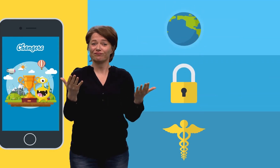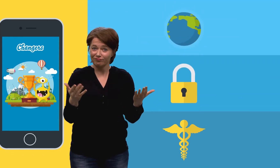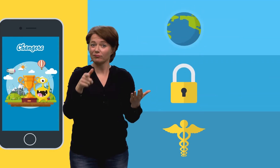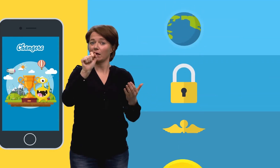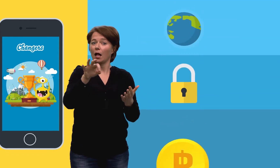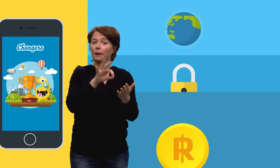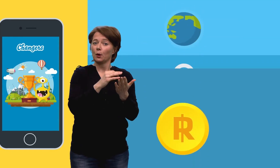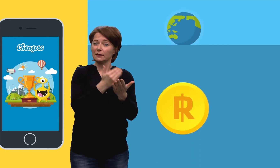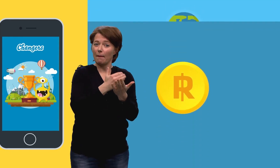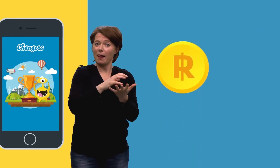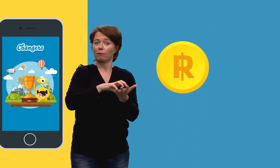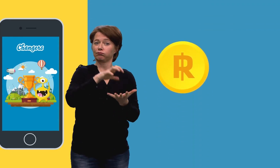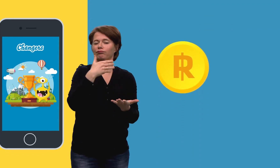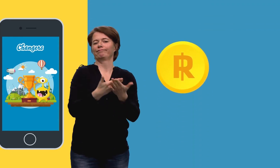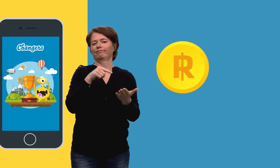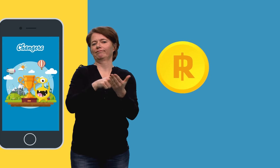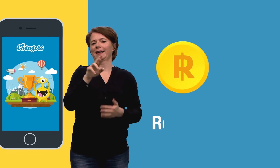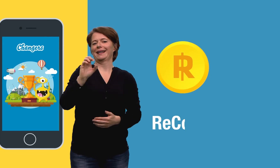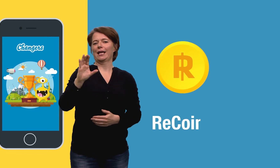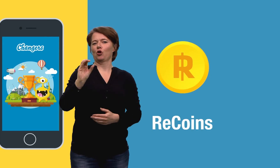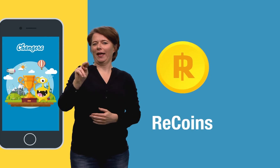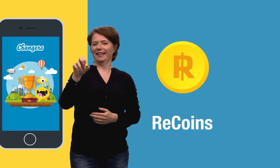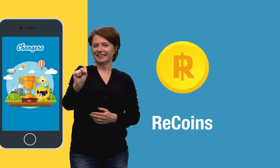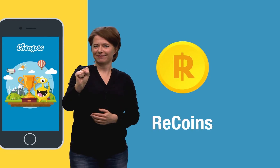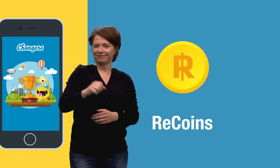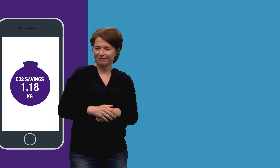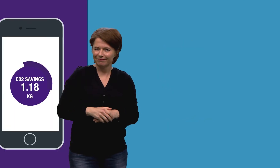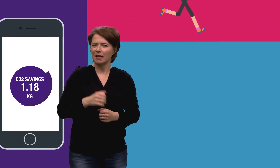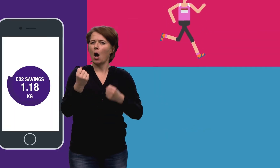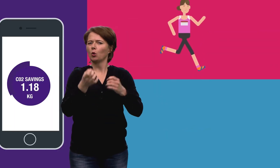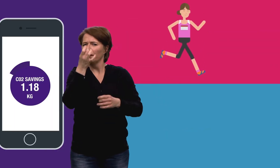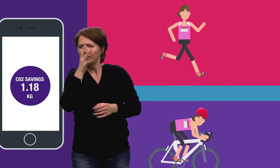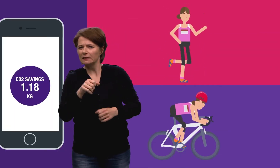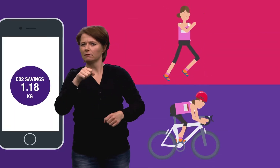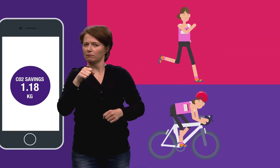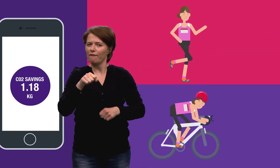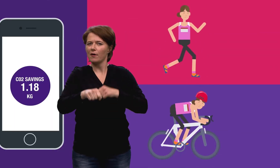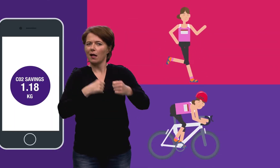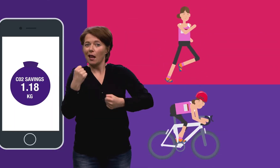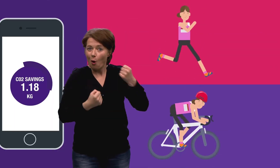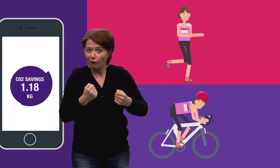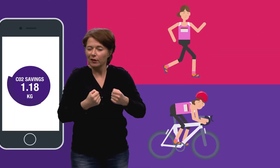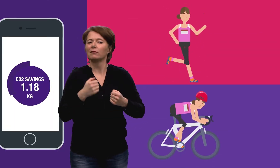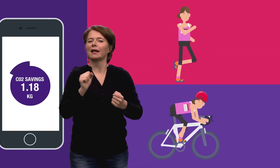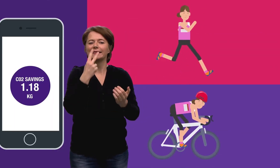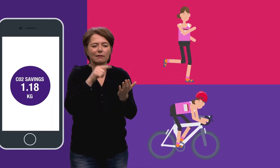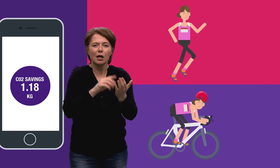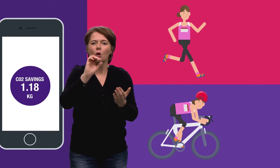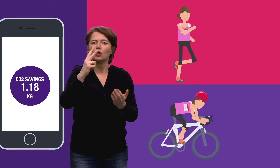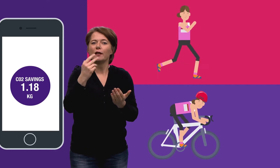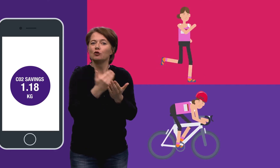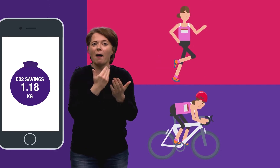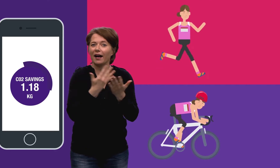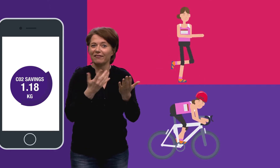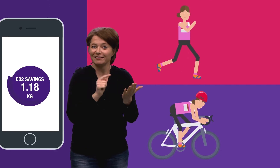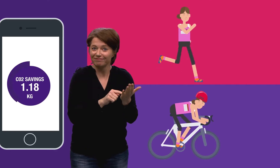Dabei sammeln Sie wertvolle Bonuspunkte, sogenannte ReCoins. Beim Laufen und Radfahren sehen Sie, wie viel CO2 Sie einsparen.